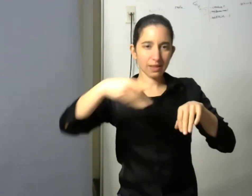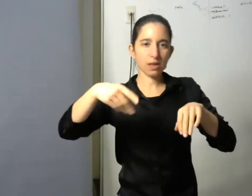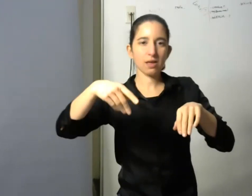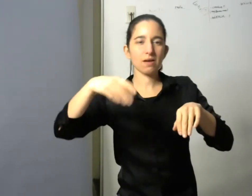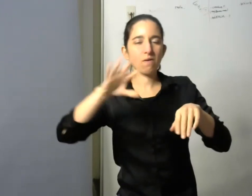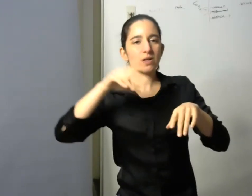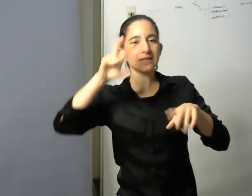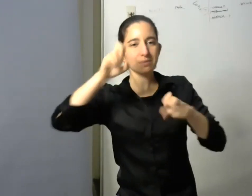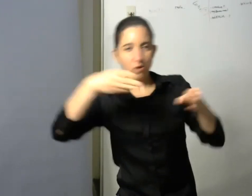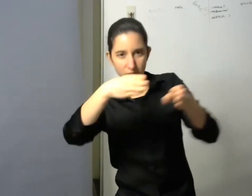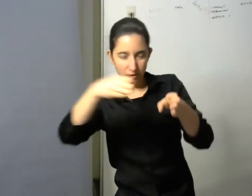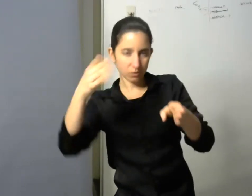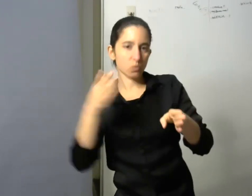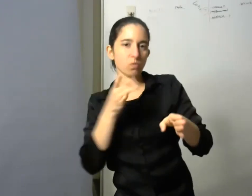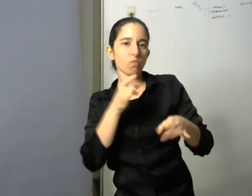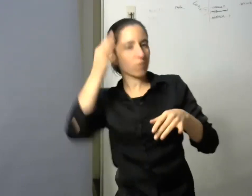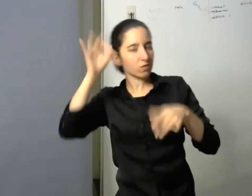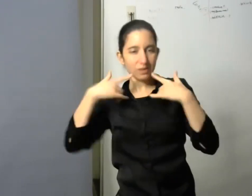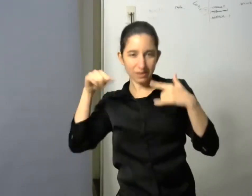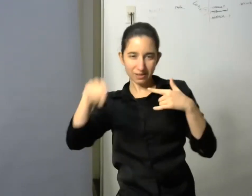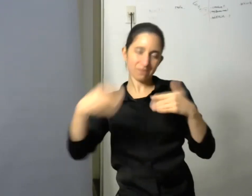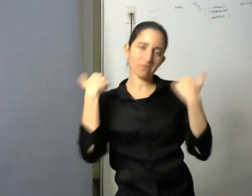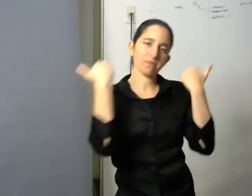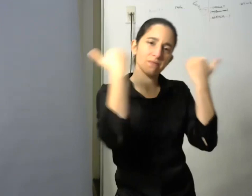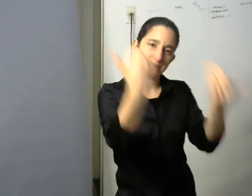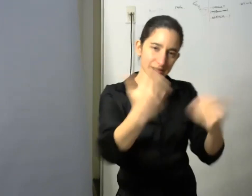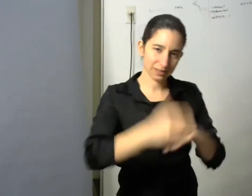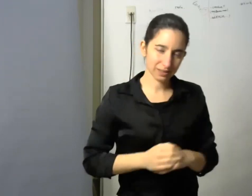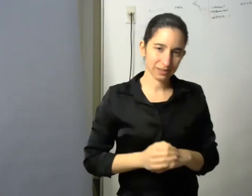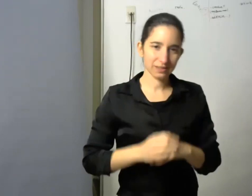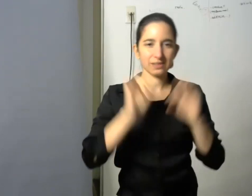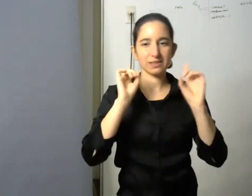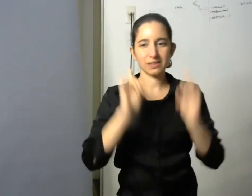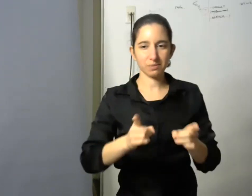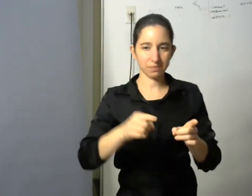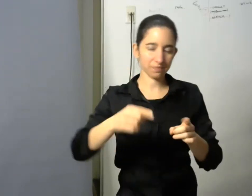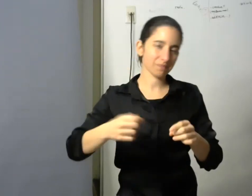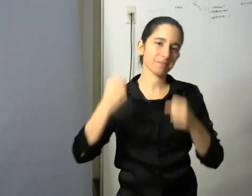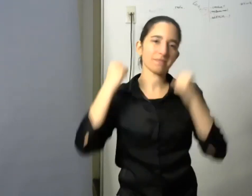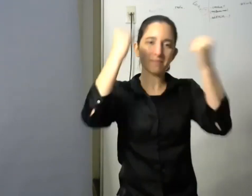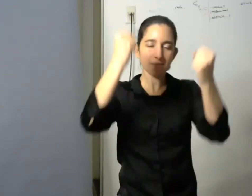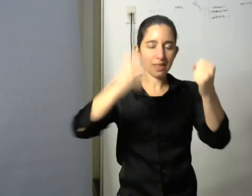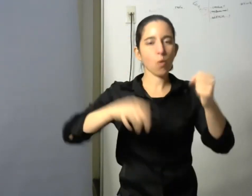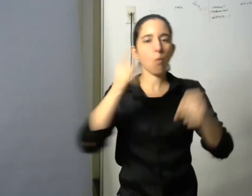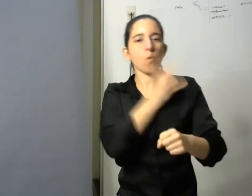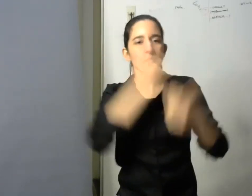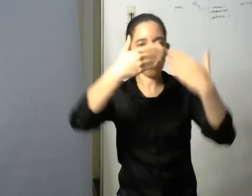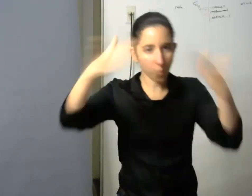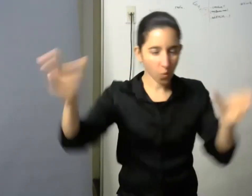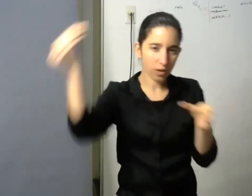quienes lo hicieron posible y se despide con palabras universidad pública inclusiva y popular y después por otra parte